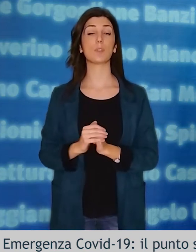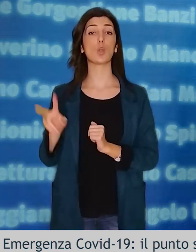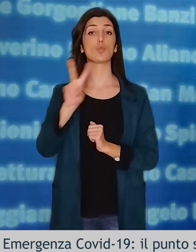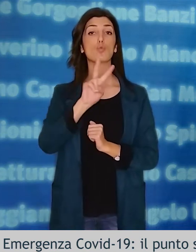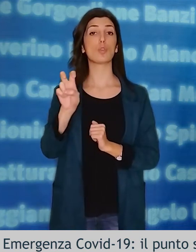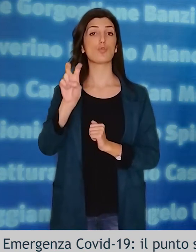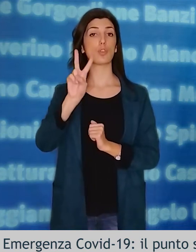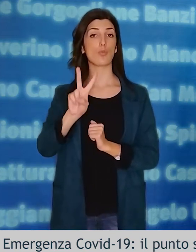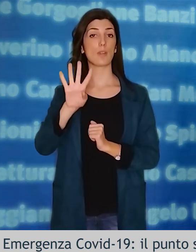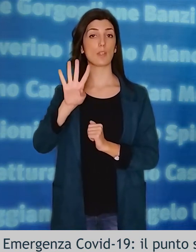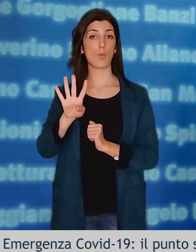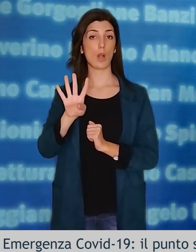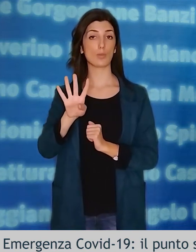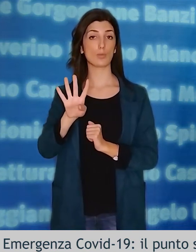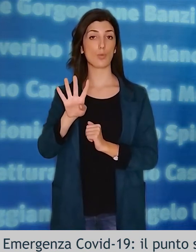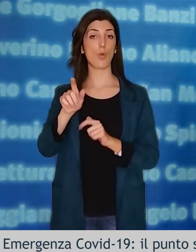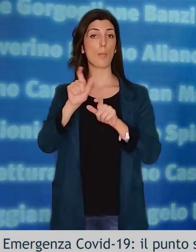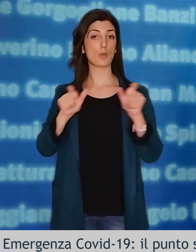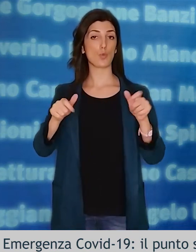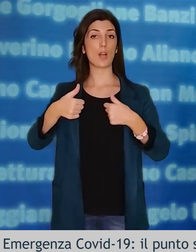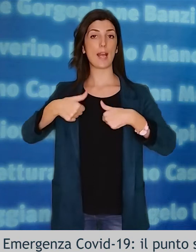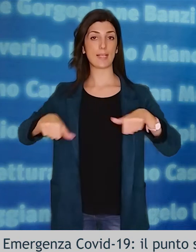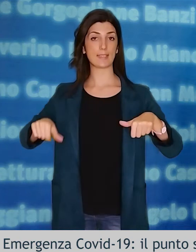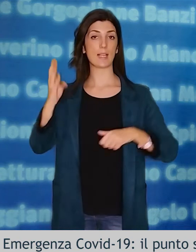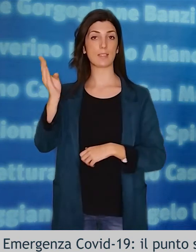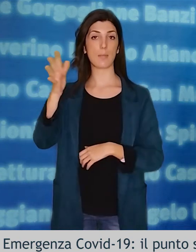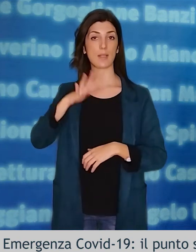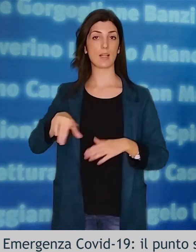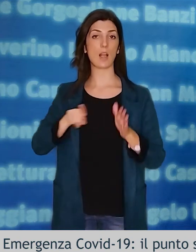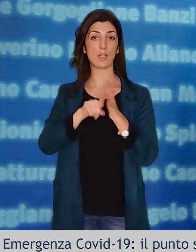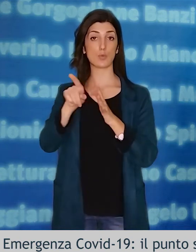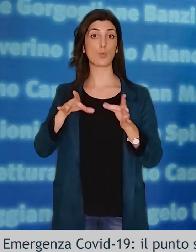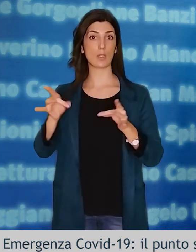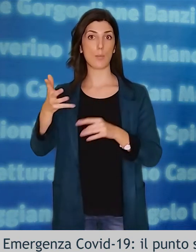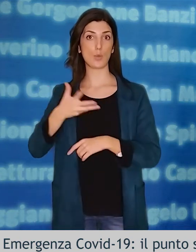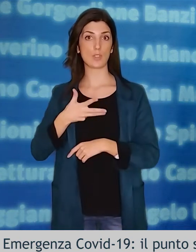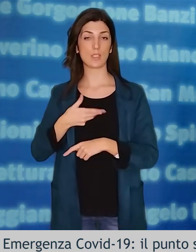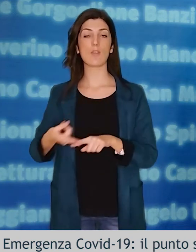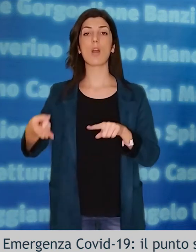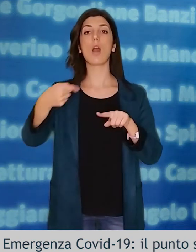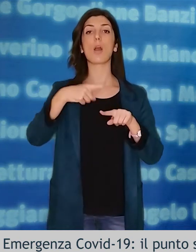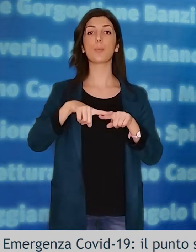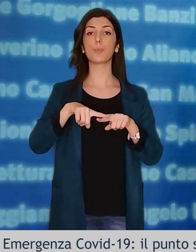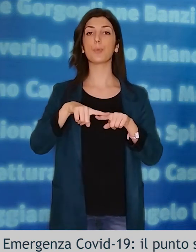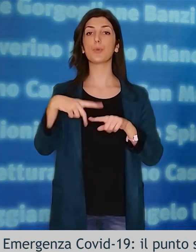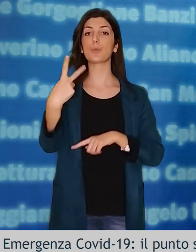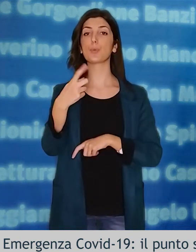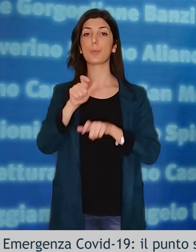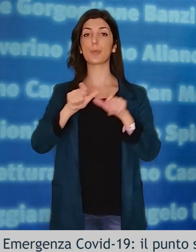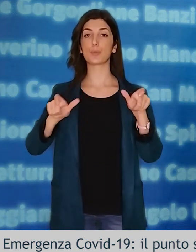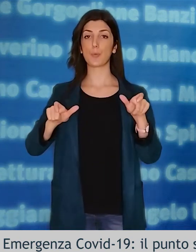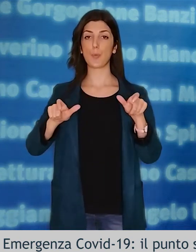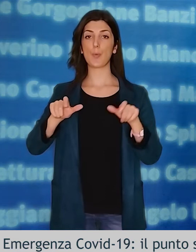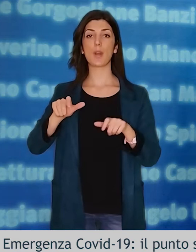224 in residenti nella Regione Basilicata, alle quali si aggiungono altre due